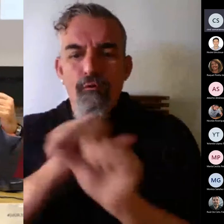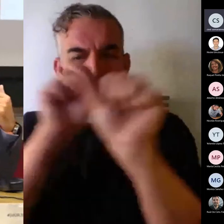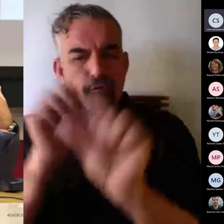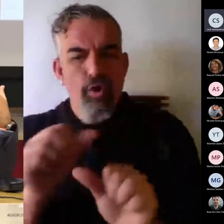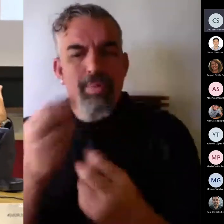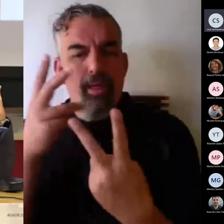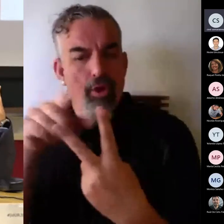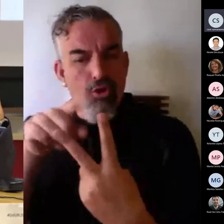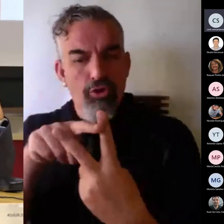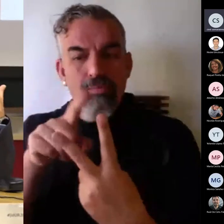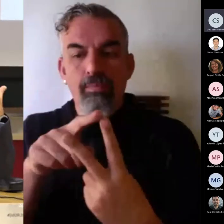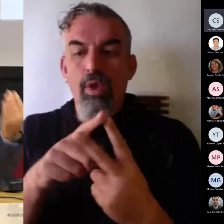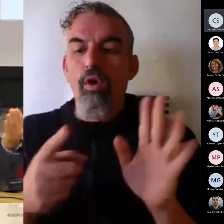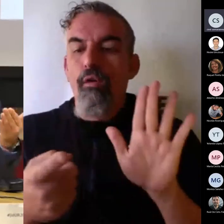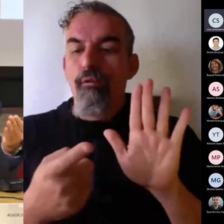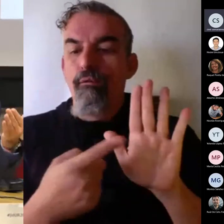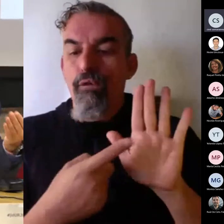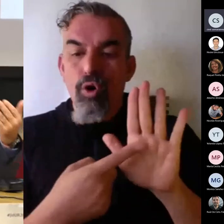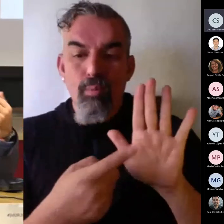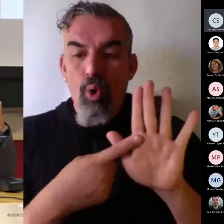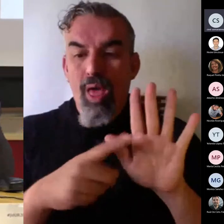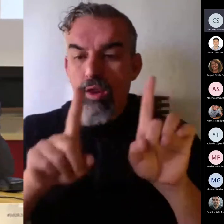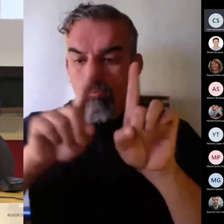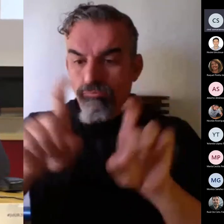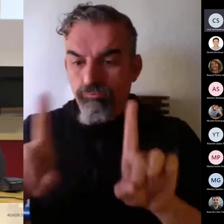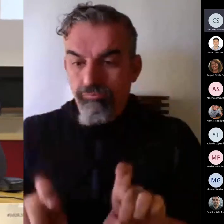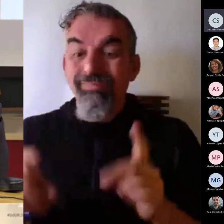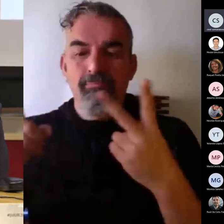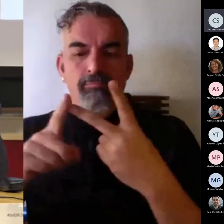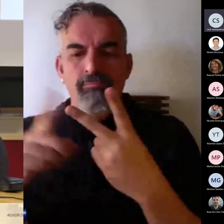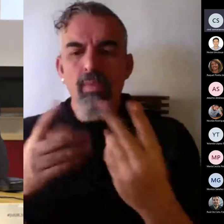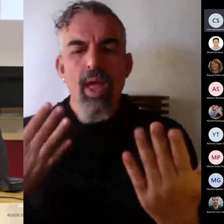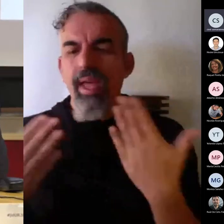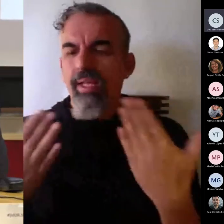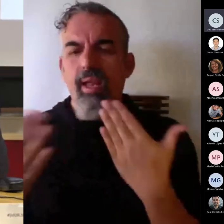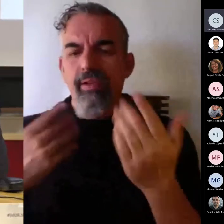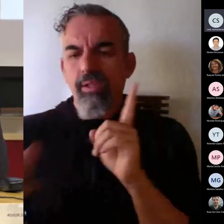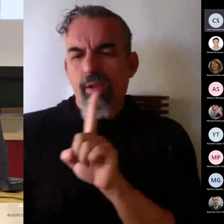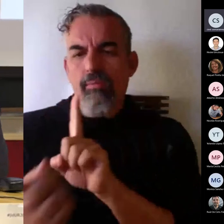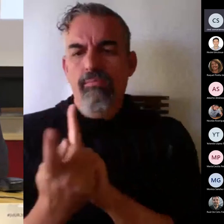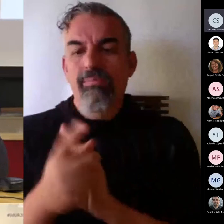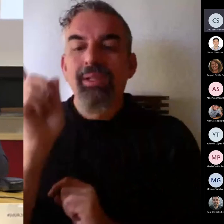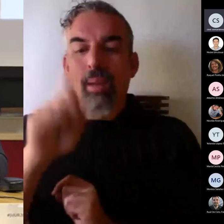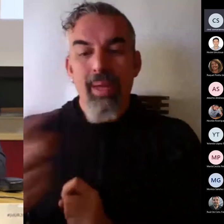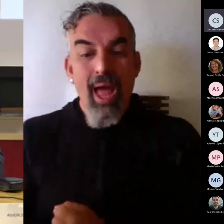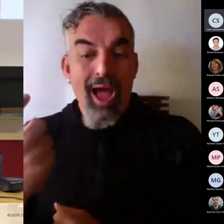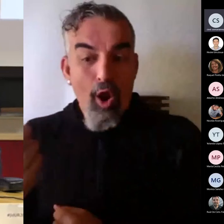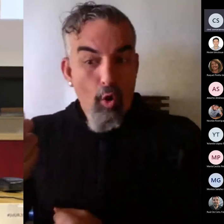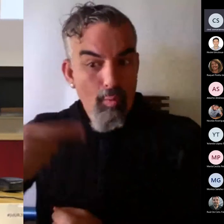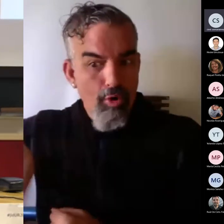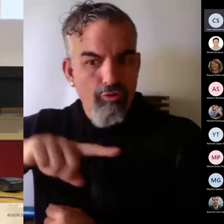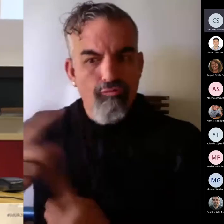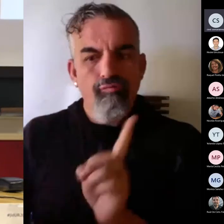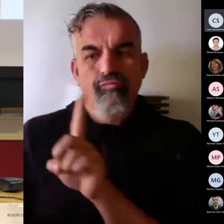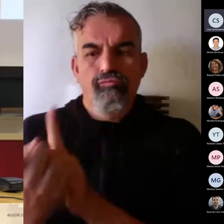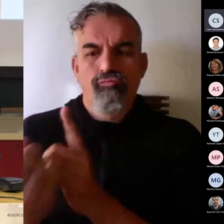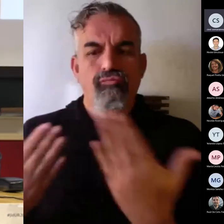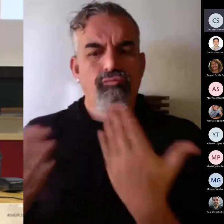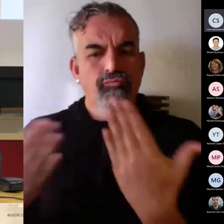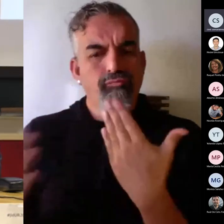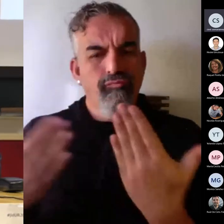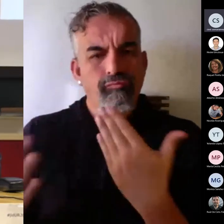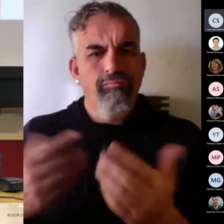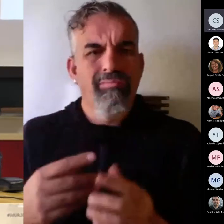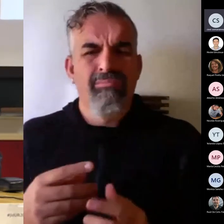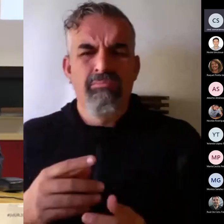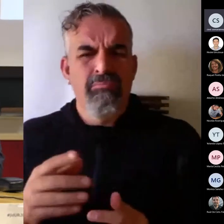formulario y otro entrevistándonos con estos responsables y con los estudiantes. Aproximadamente, nos entrevistamos con